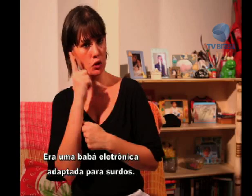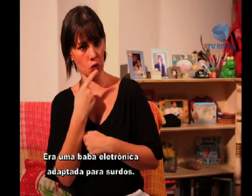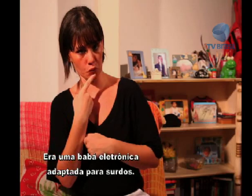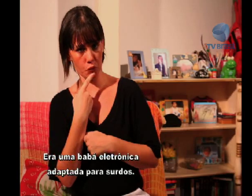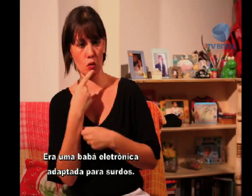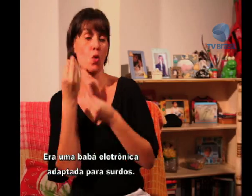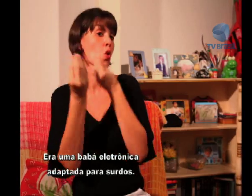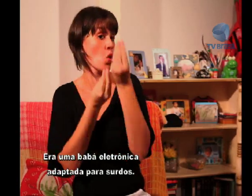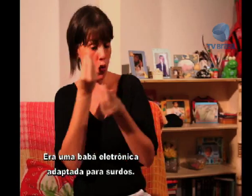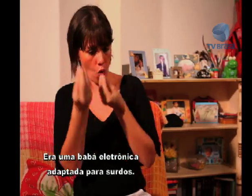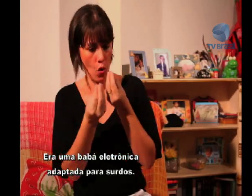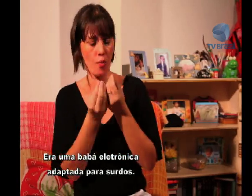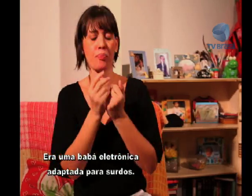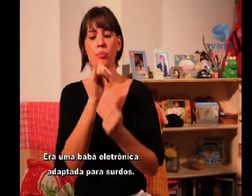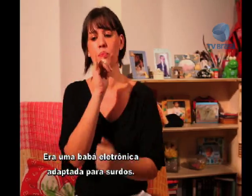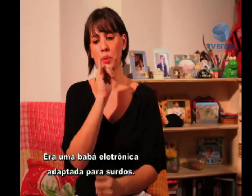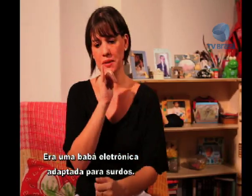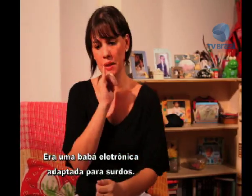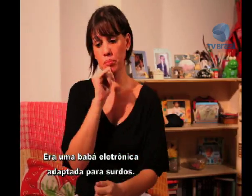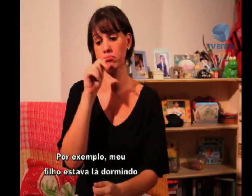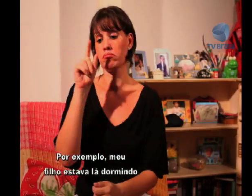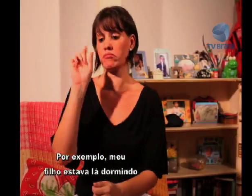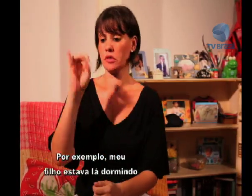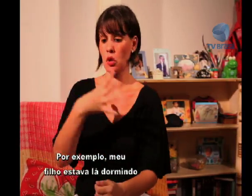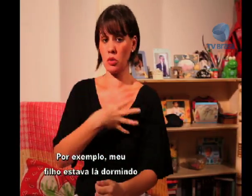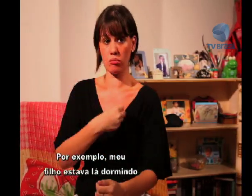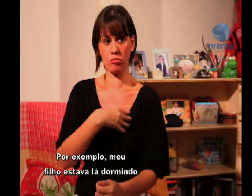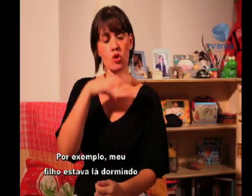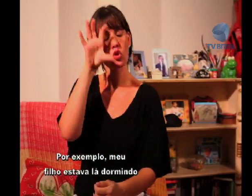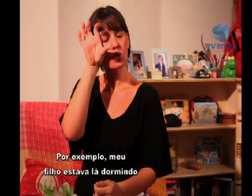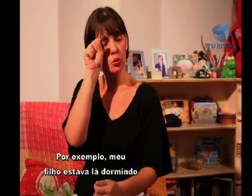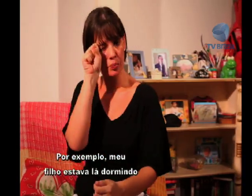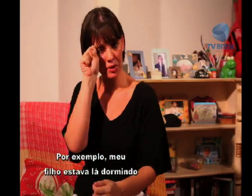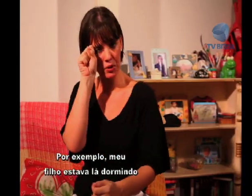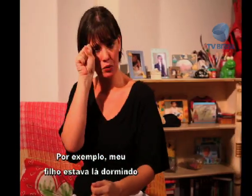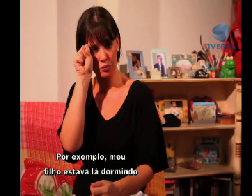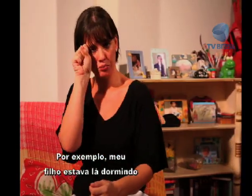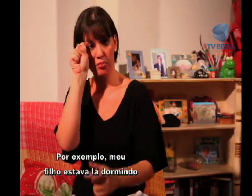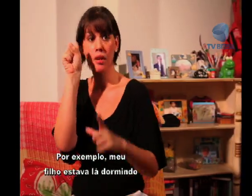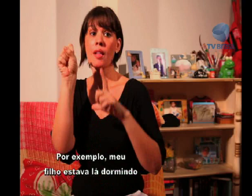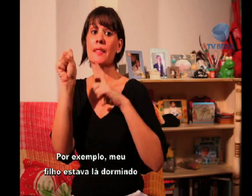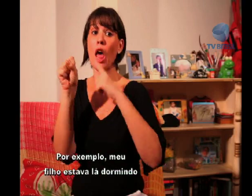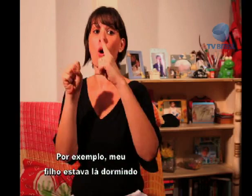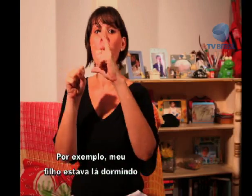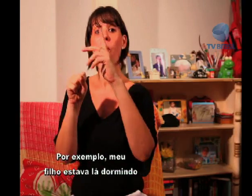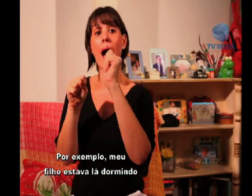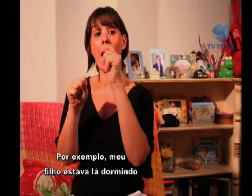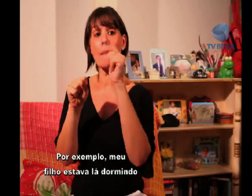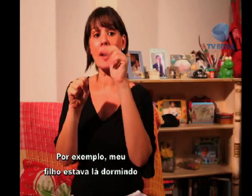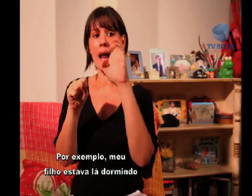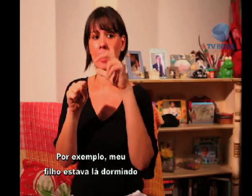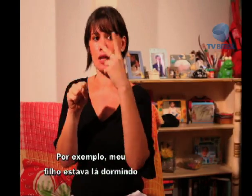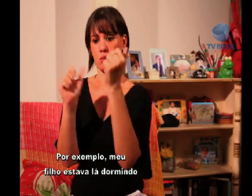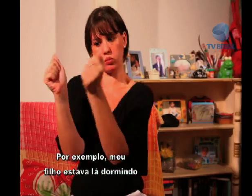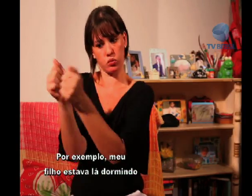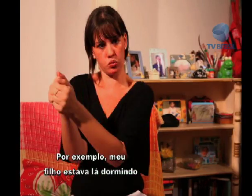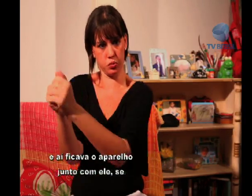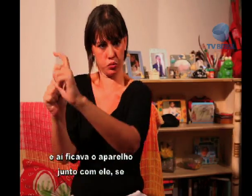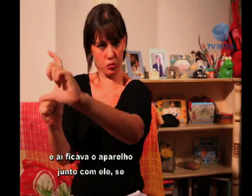Era uma babá eletrônica adaptada para surdos, por exemplo. Meu filho estava lá dormindo. E aí